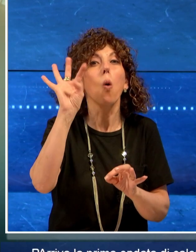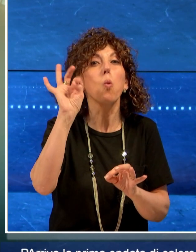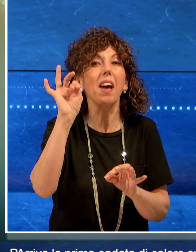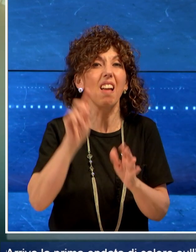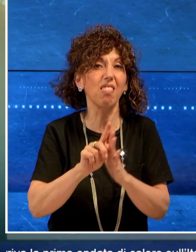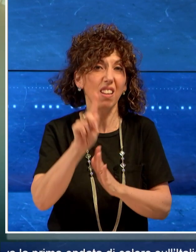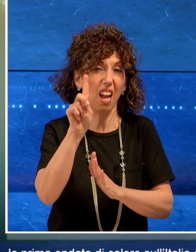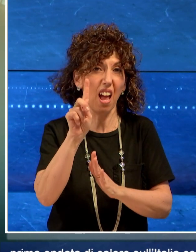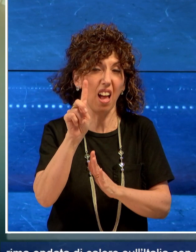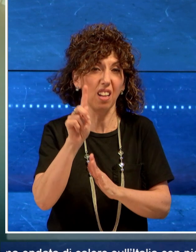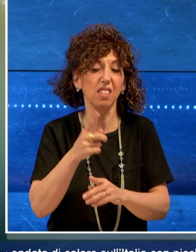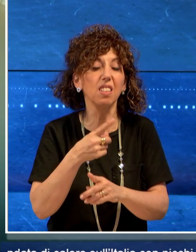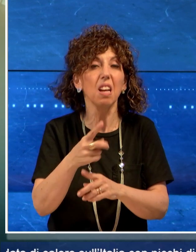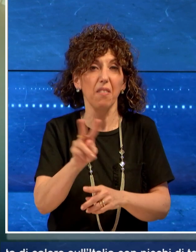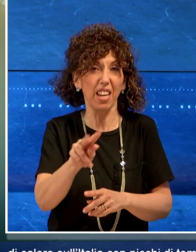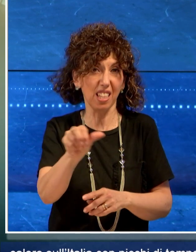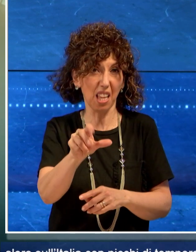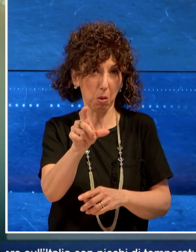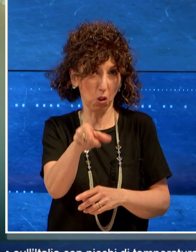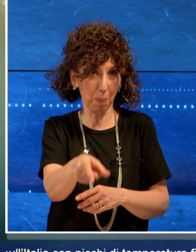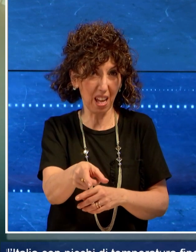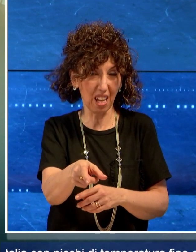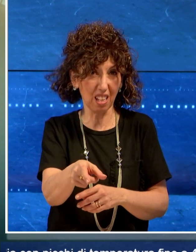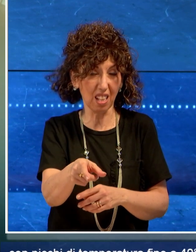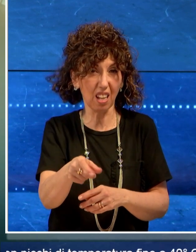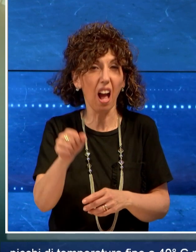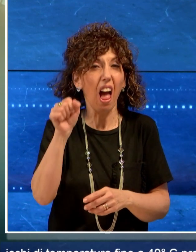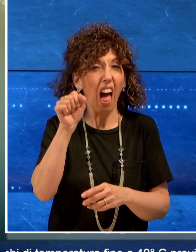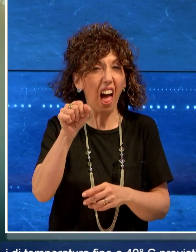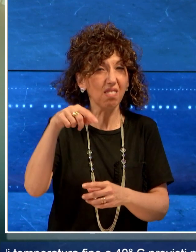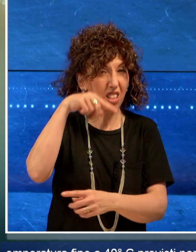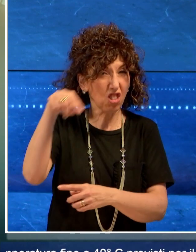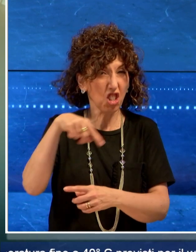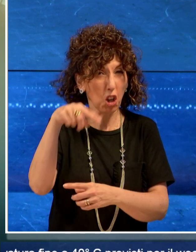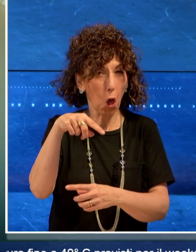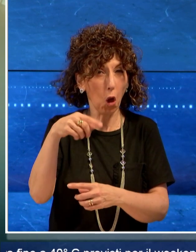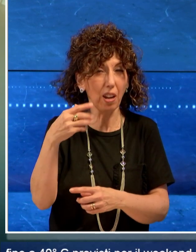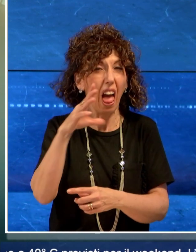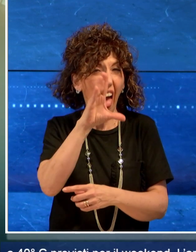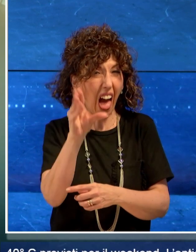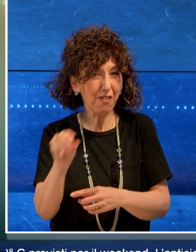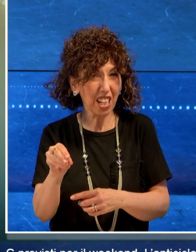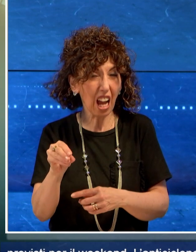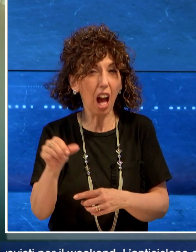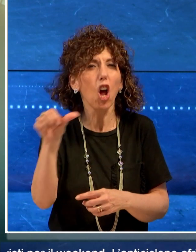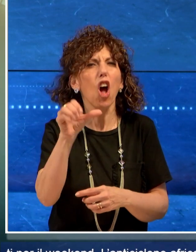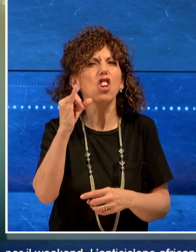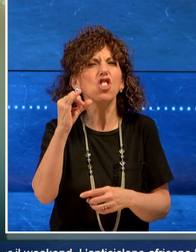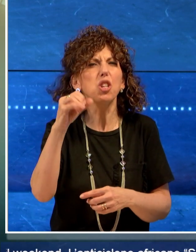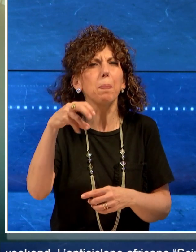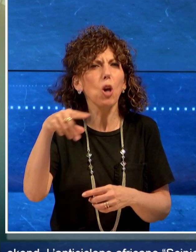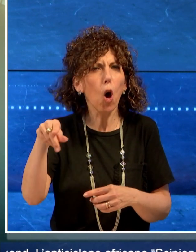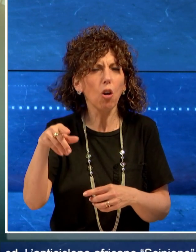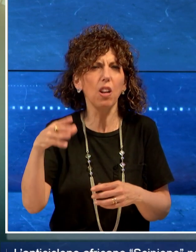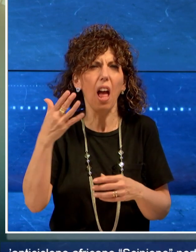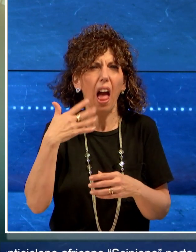gradi previsti per il weekend. L'anticiclone africano Scipione porta con sé masse d